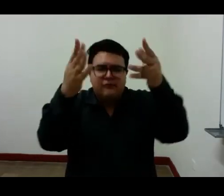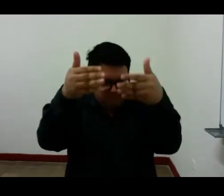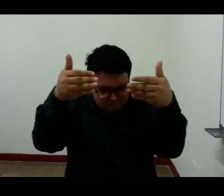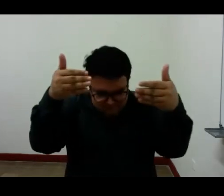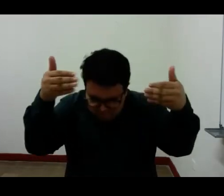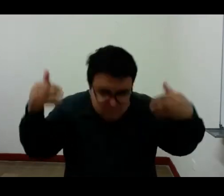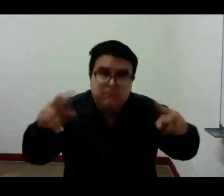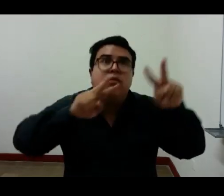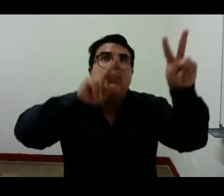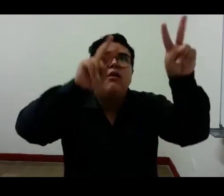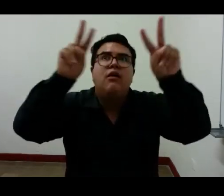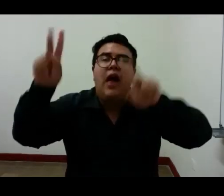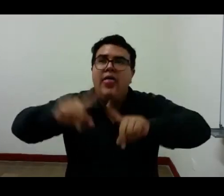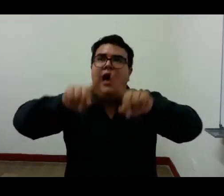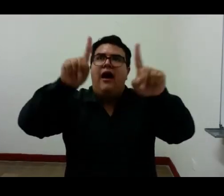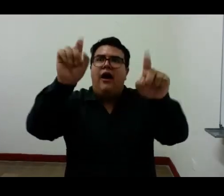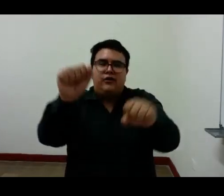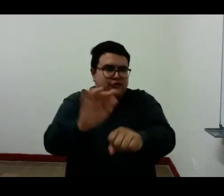para sentir